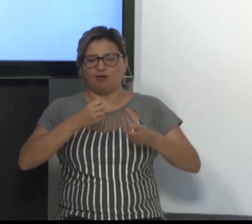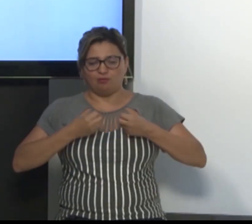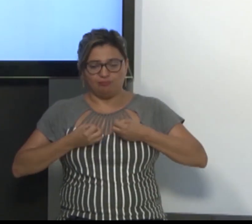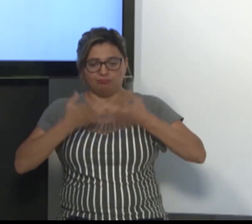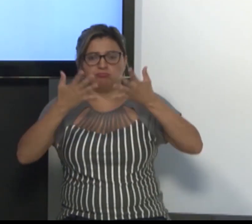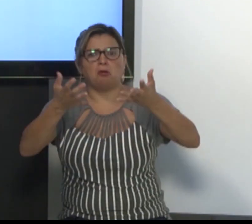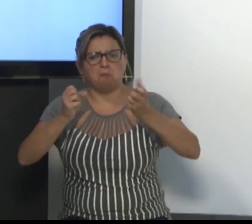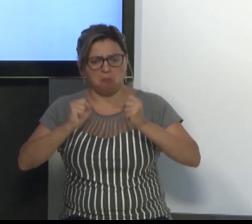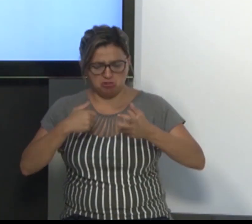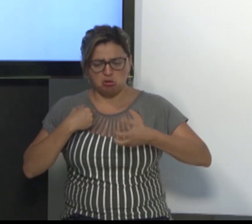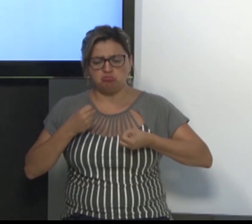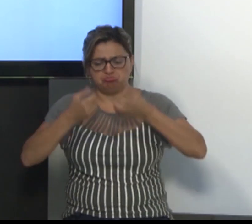Por exemplo,